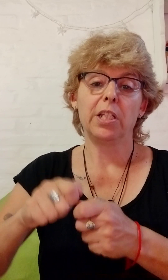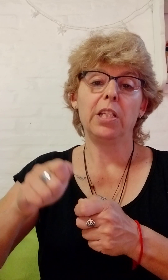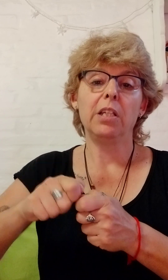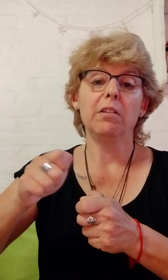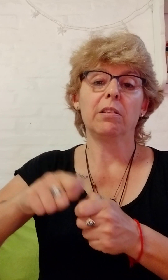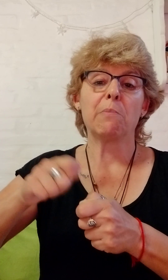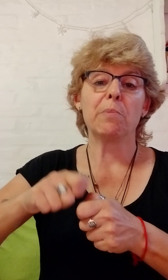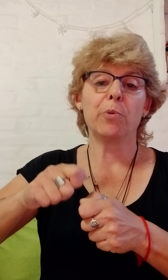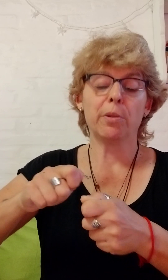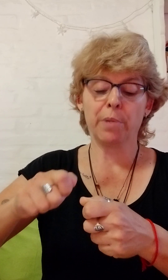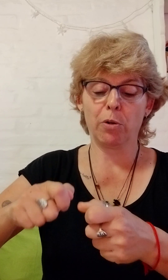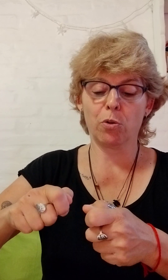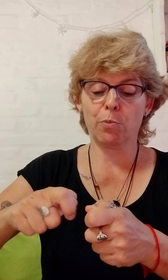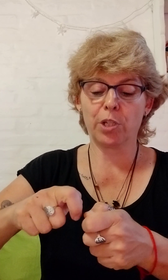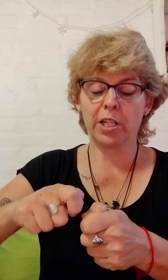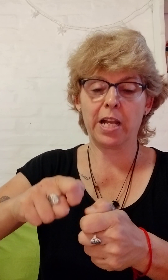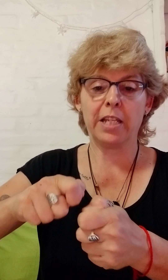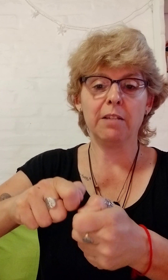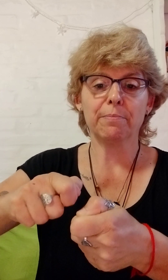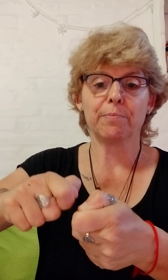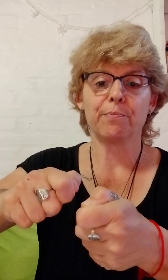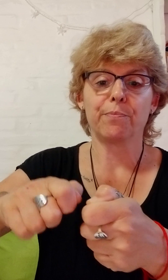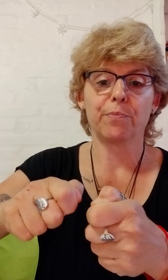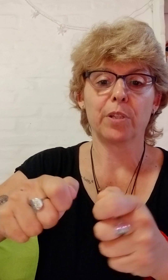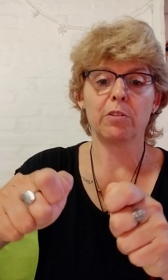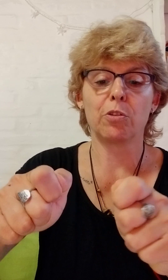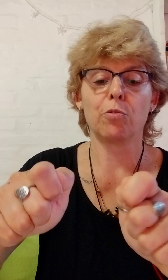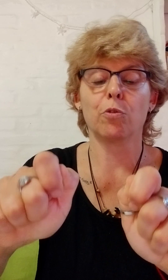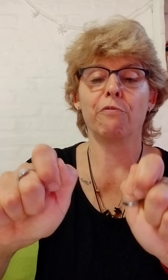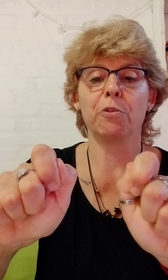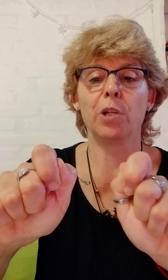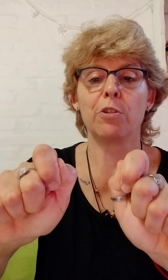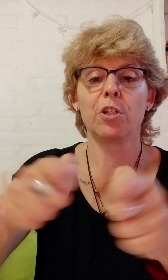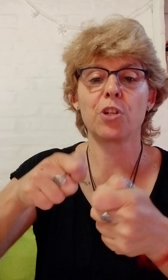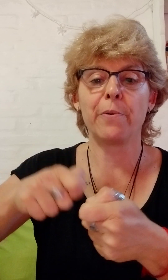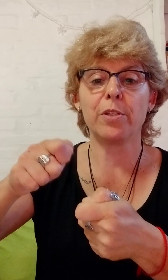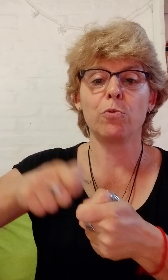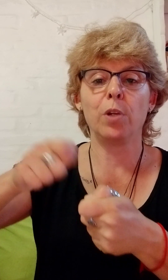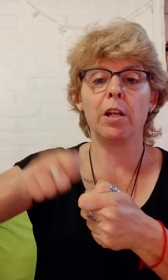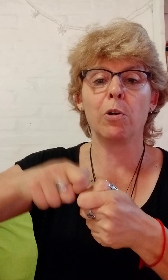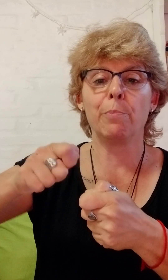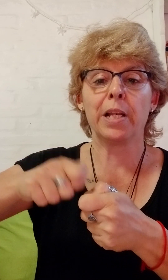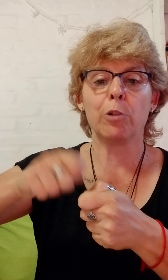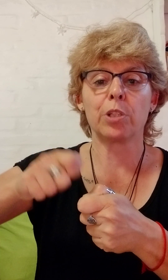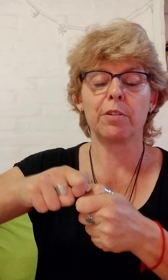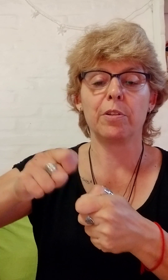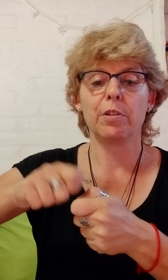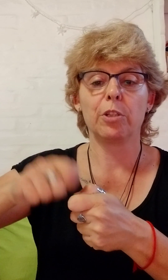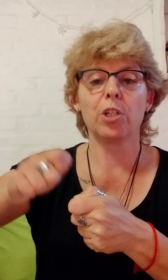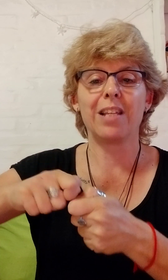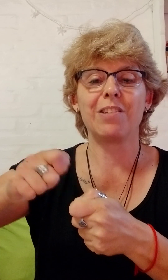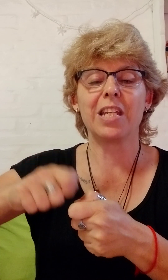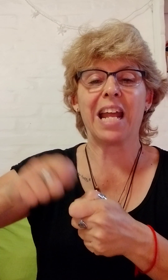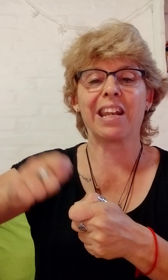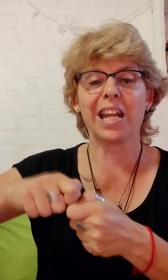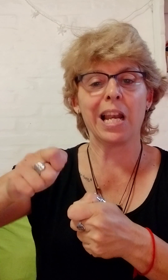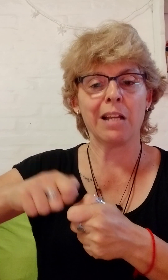Y. También pueden verlo como que ahí. Estas son configuraciones llaves. Una le golpea a la otra. Esto quiere decir que arregla.